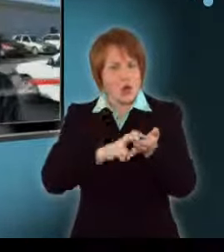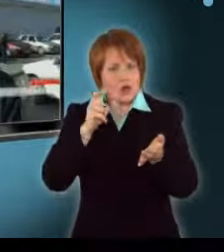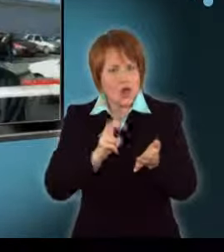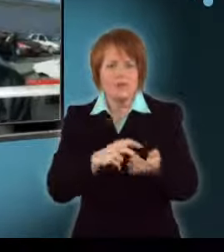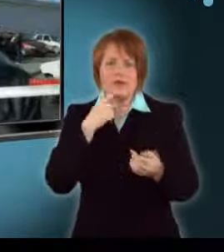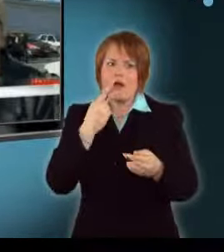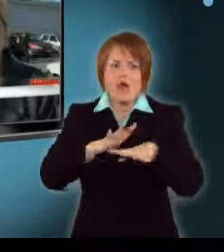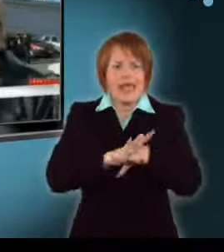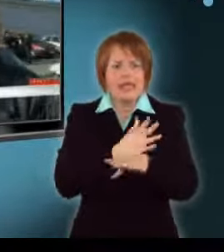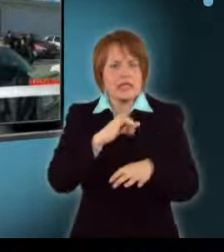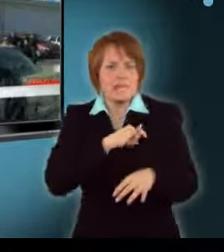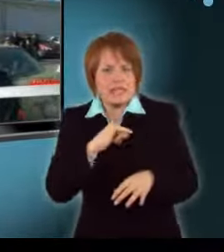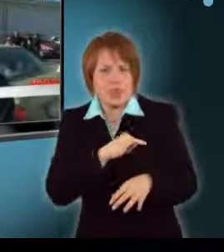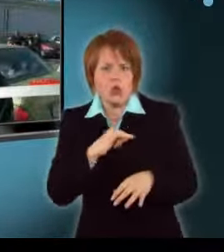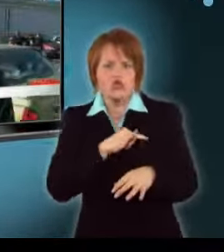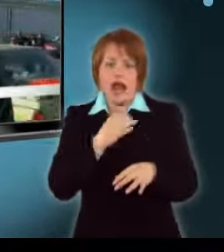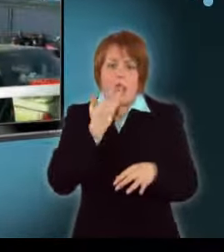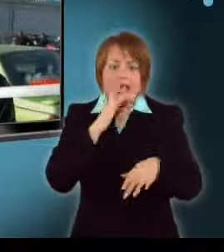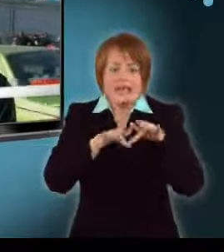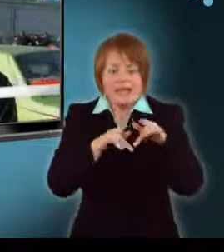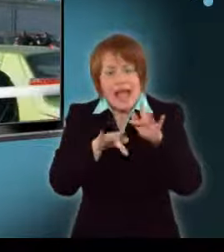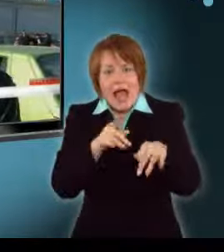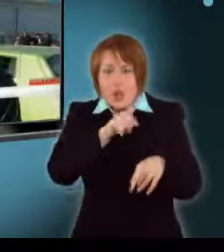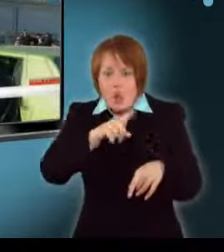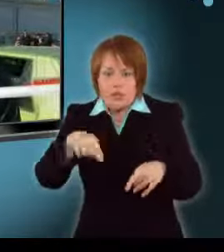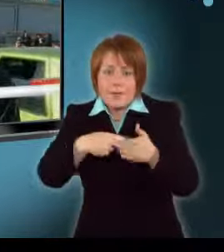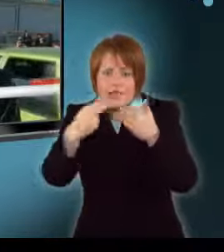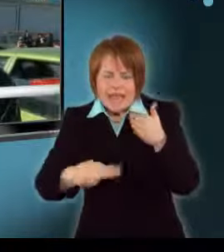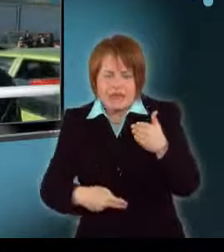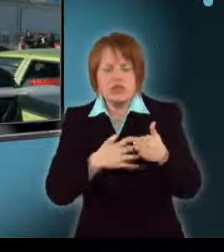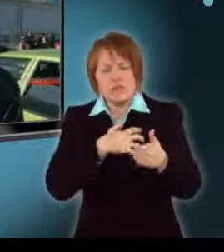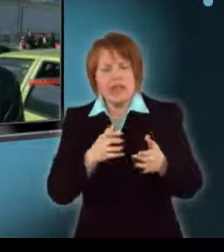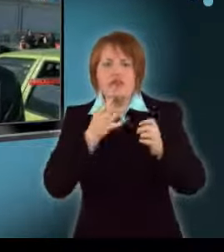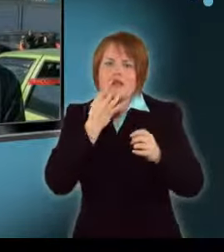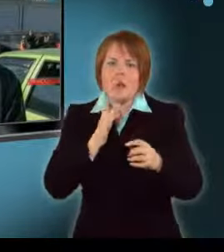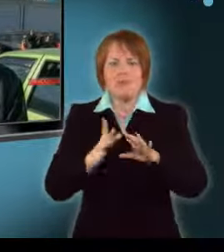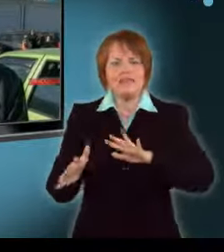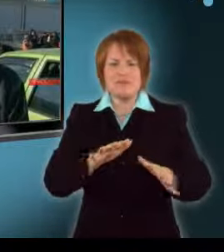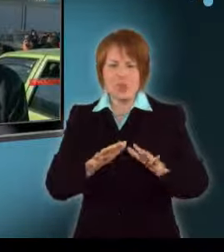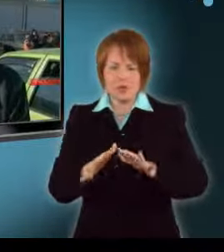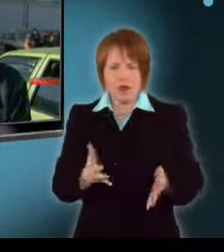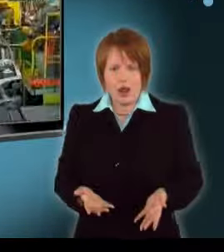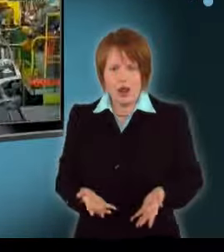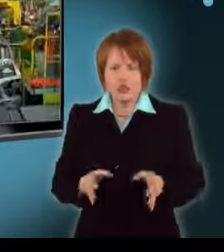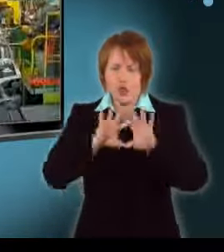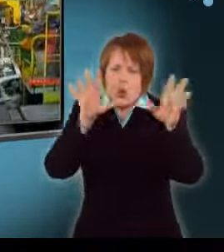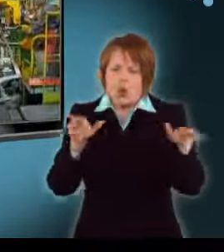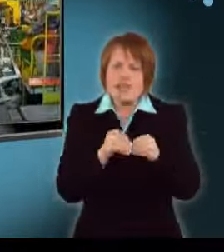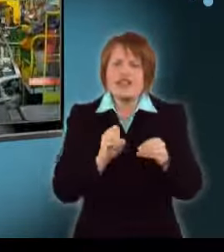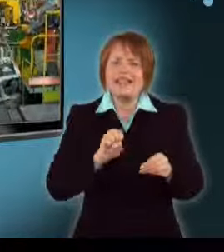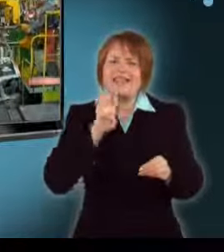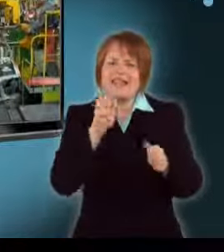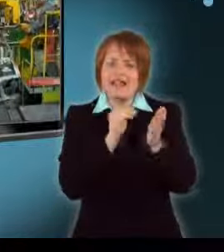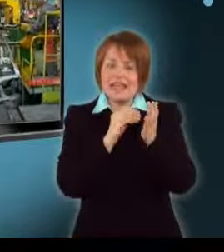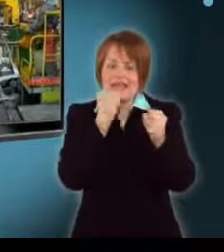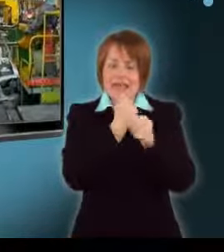ismét biztonságban vannak. Ha csak néhány hónapra szól is az új szerződés, akkor is jobb, mint a bizonytalan. Összesen 14 ezer